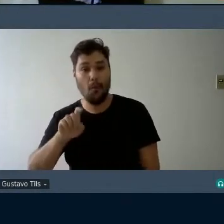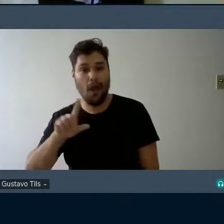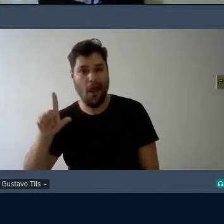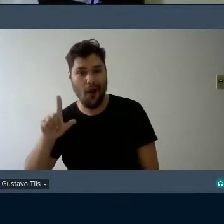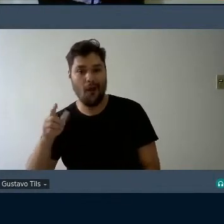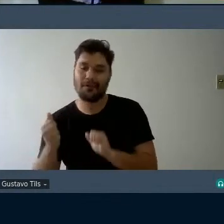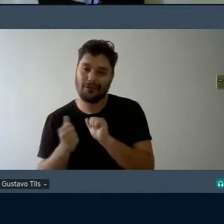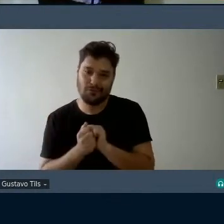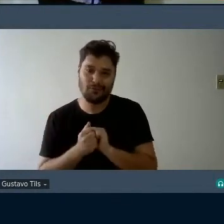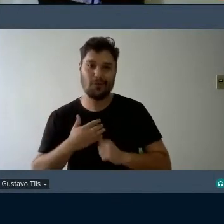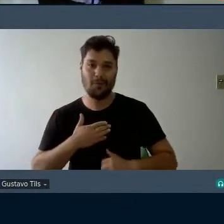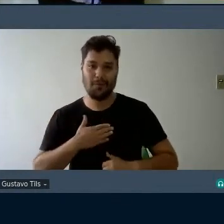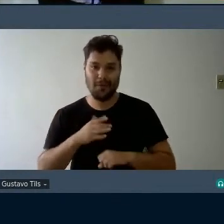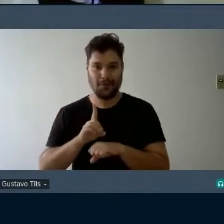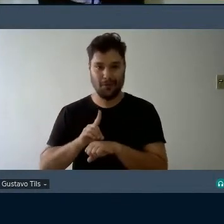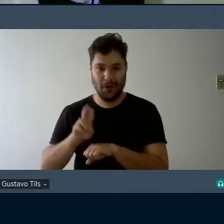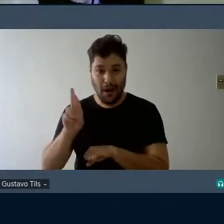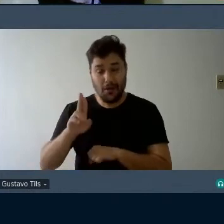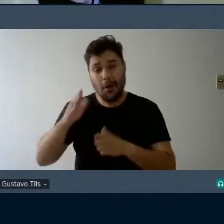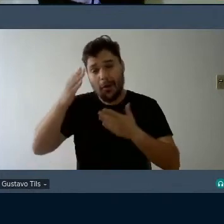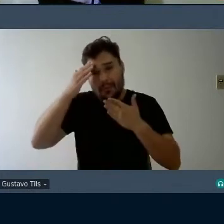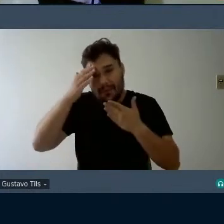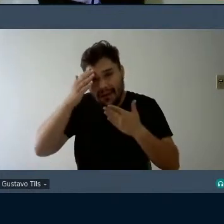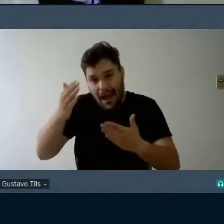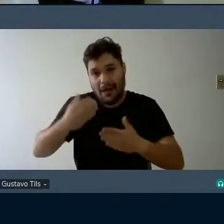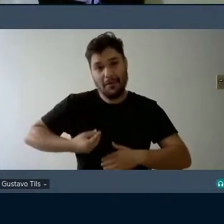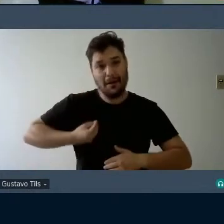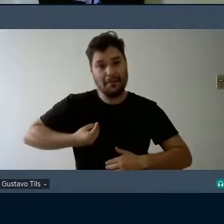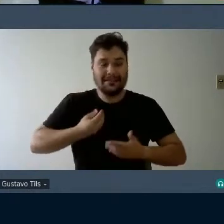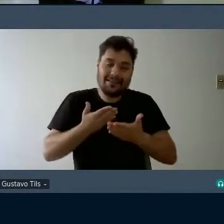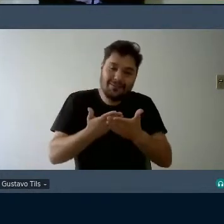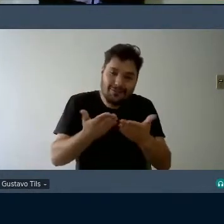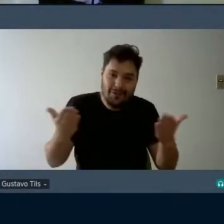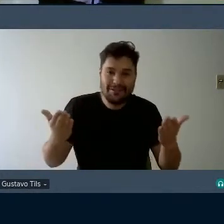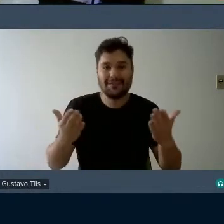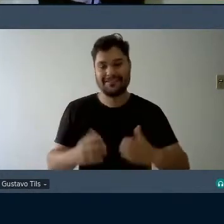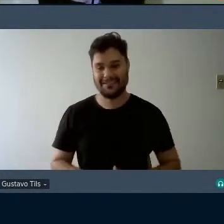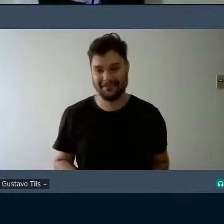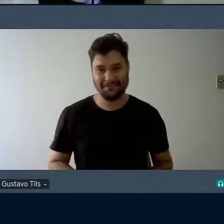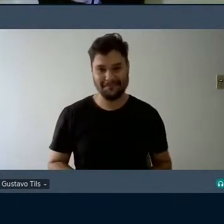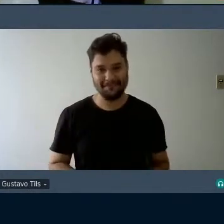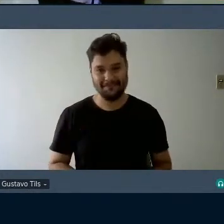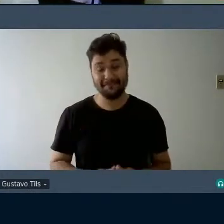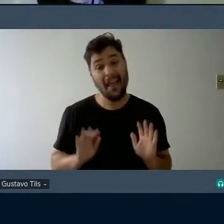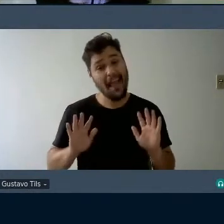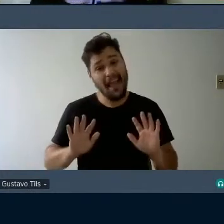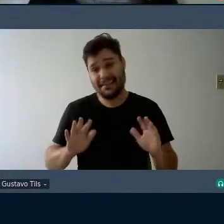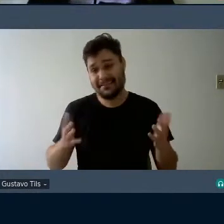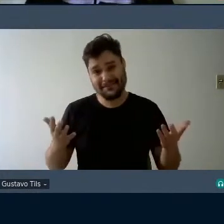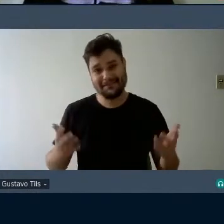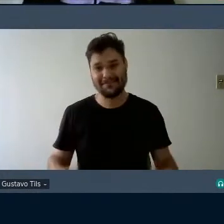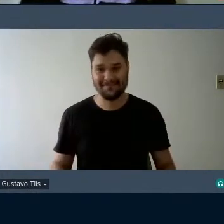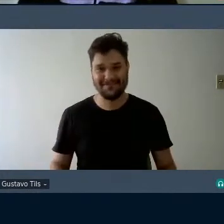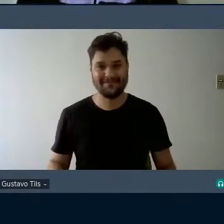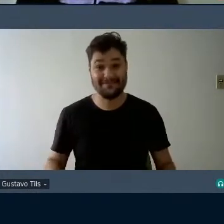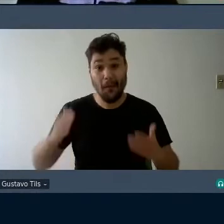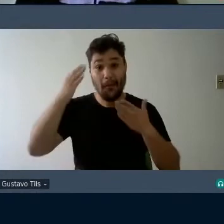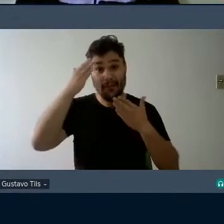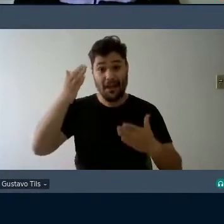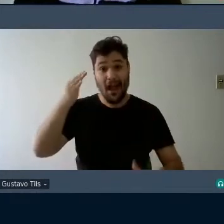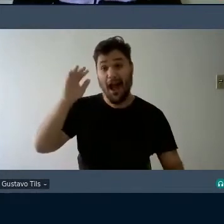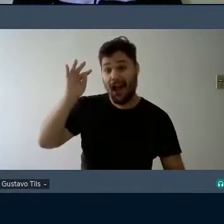comigo enfim obrigado pela presença de todos vocês é isso obrigada Tati